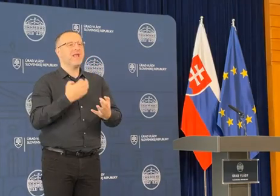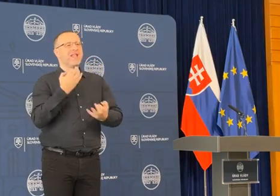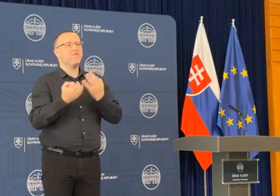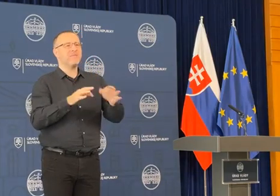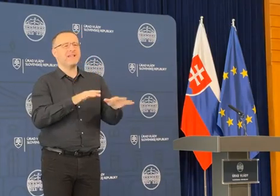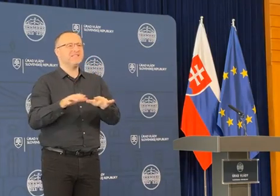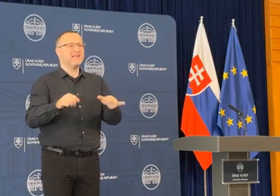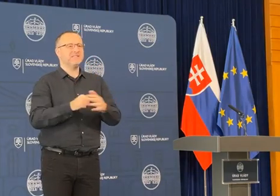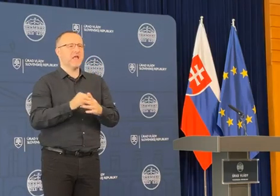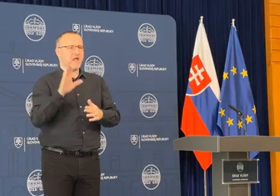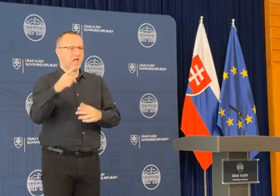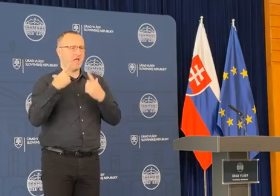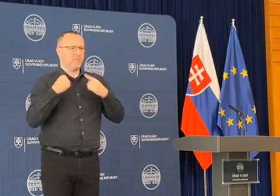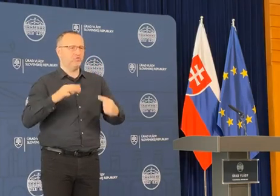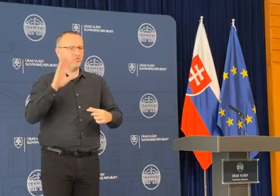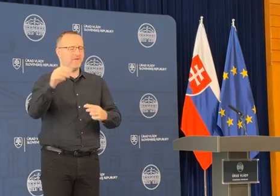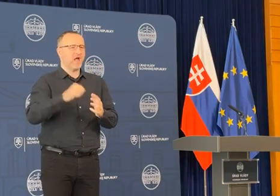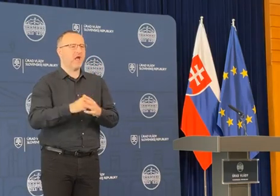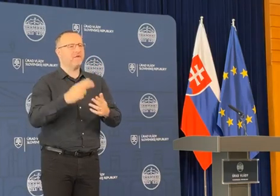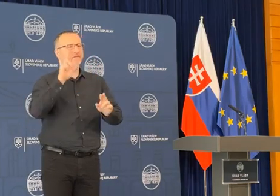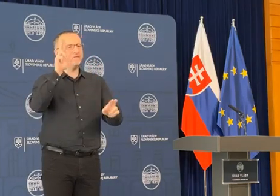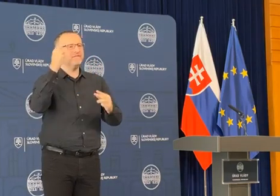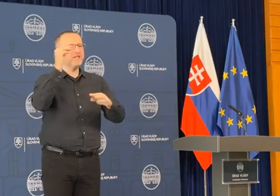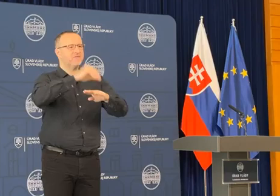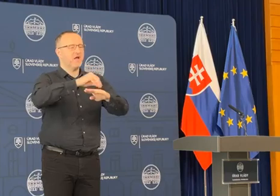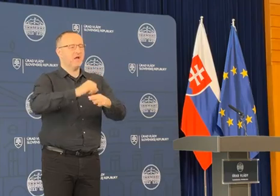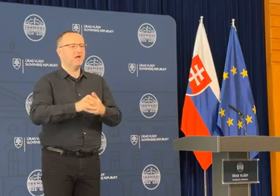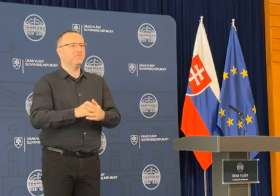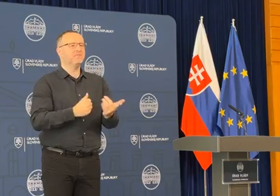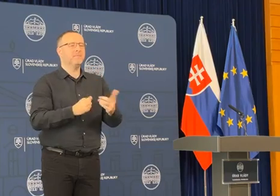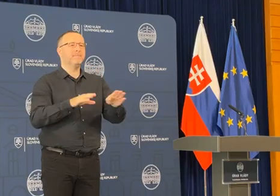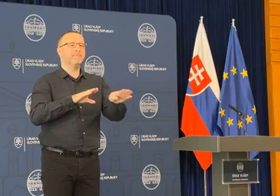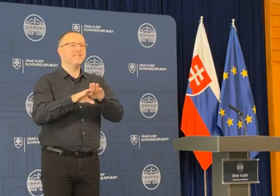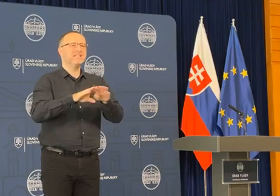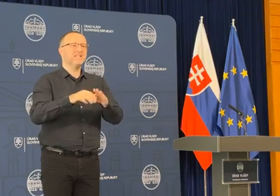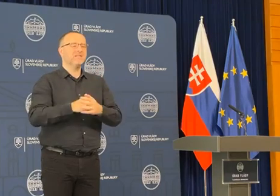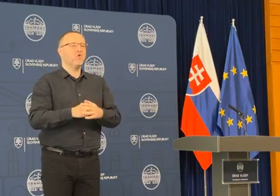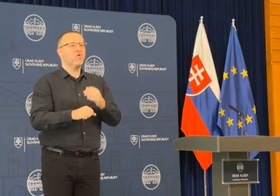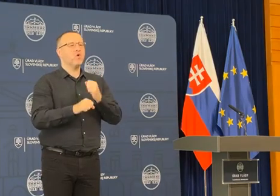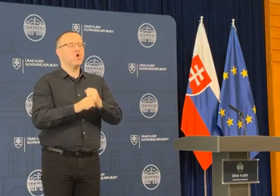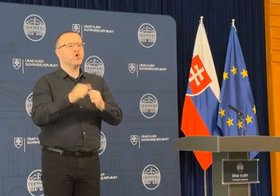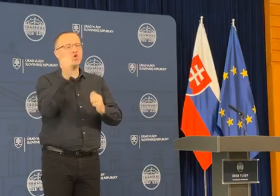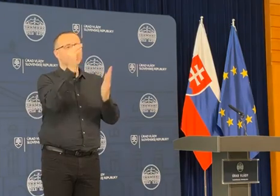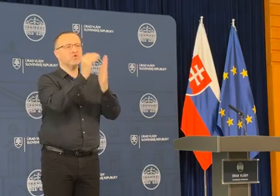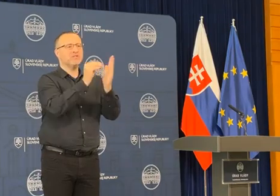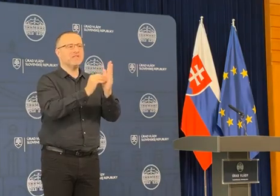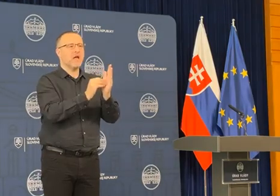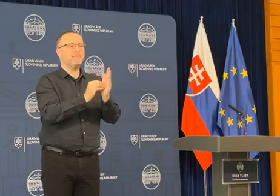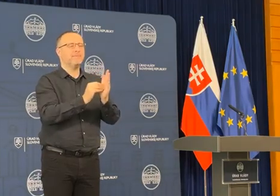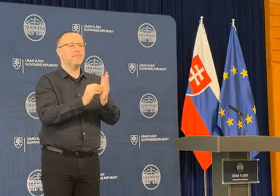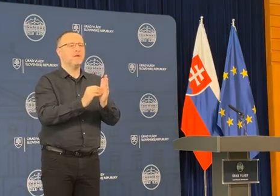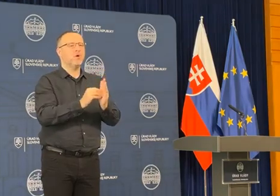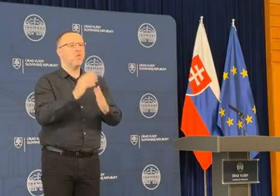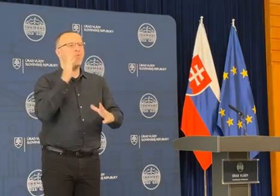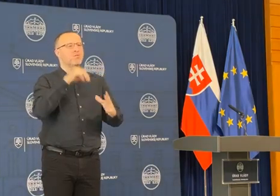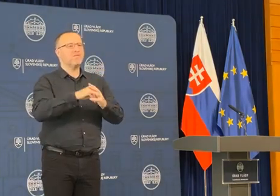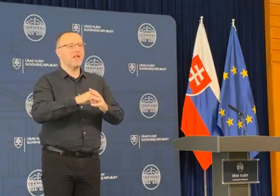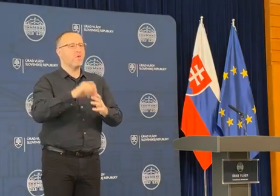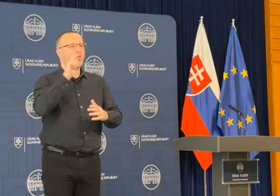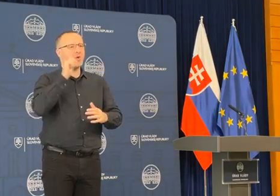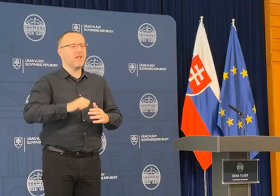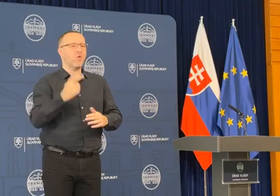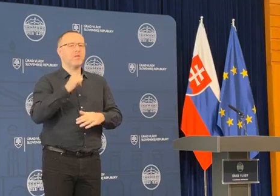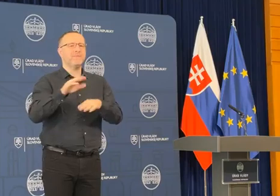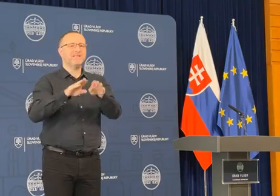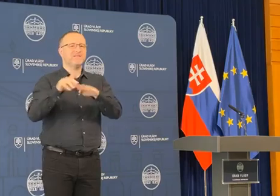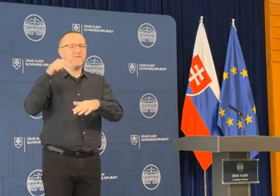tam ide o to, že ministerstvo robí so znamom ubytovaných Ukrajincov z ministerstva vnútra. To znamená,